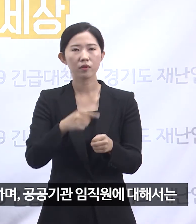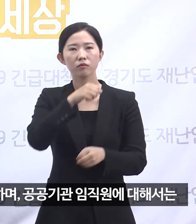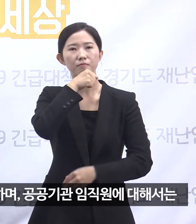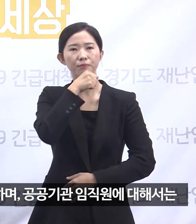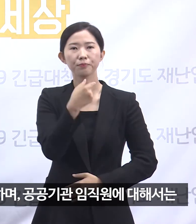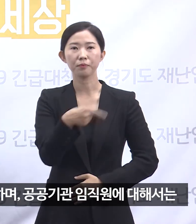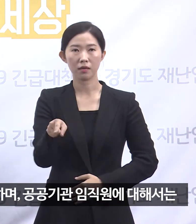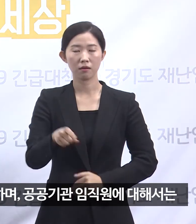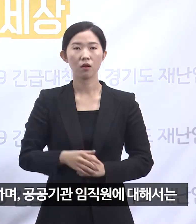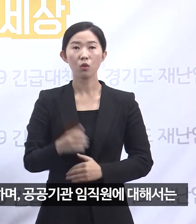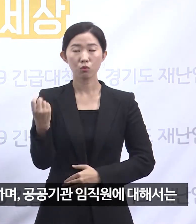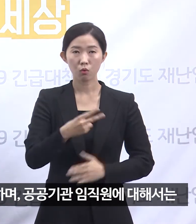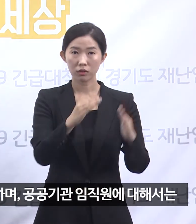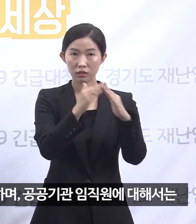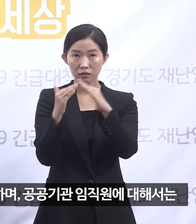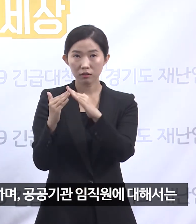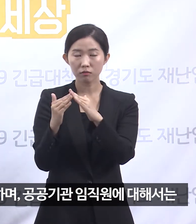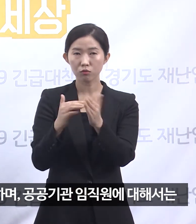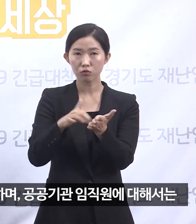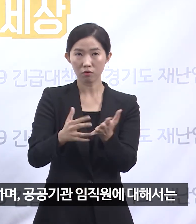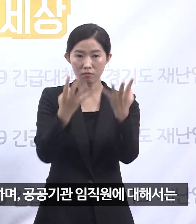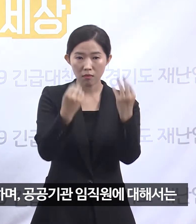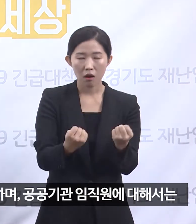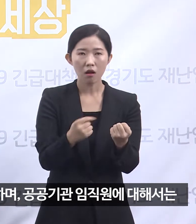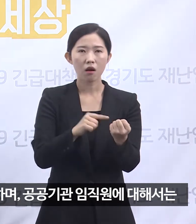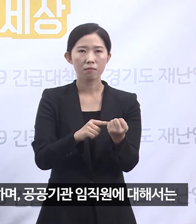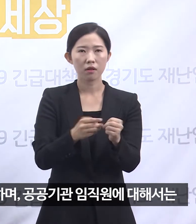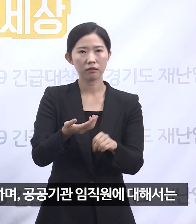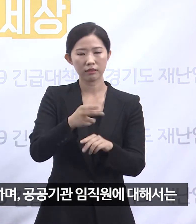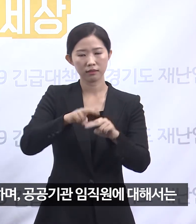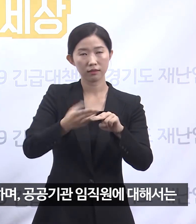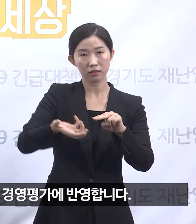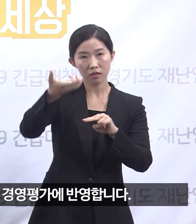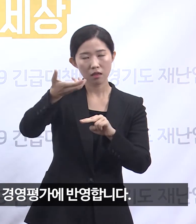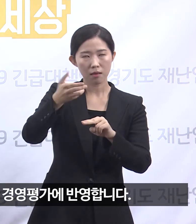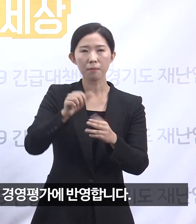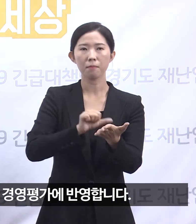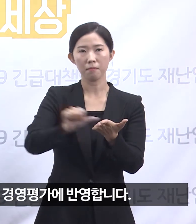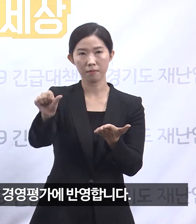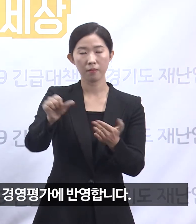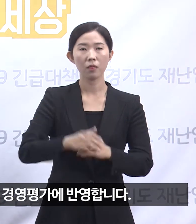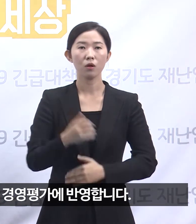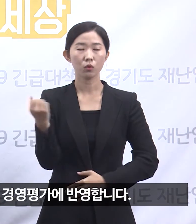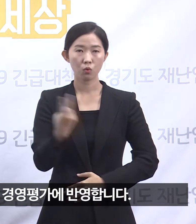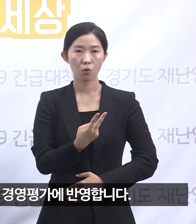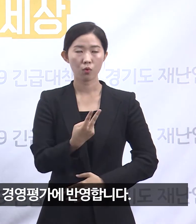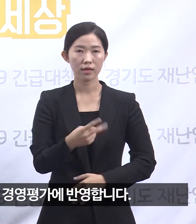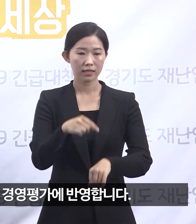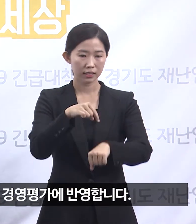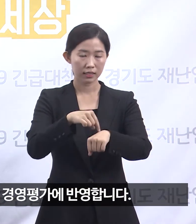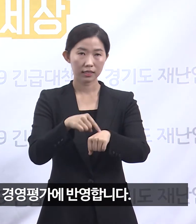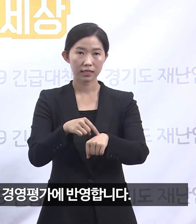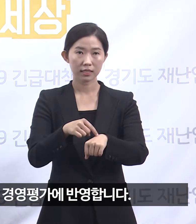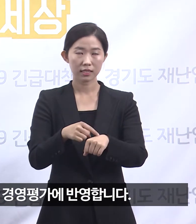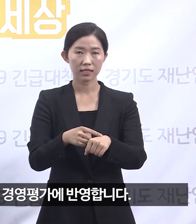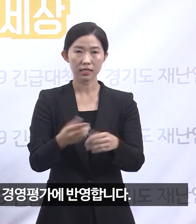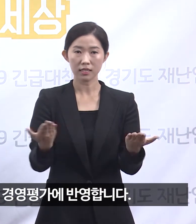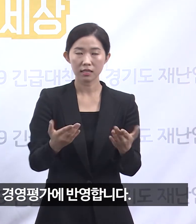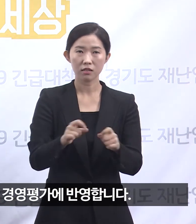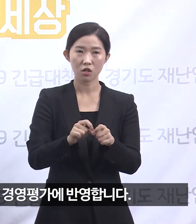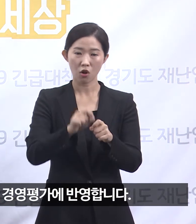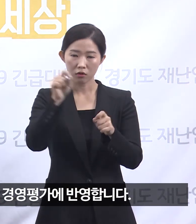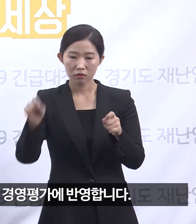업무에서 배제할 것이고 공공기관 임직원에 대해서는 재임용이나 임기현장, 승진,